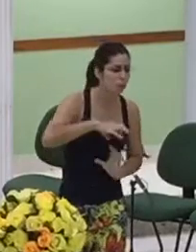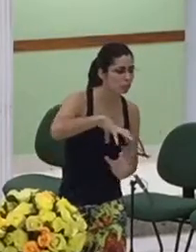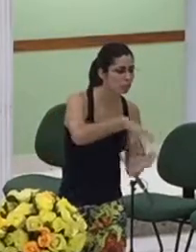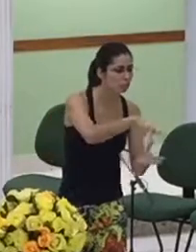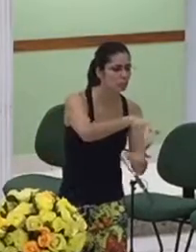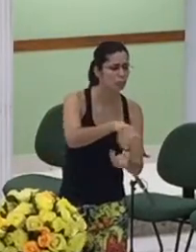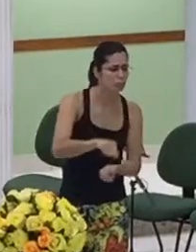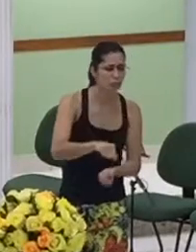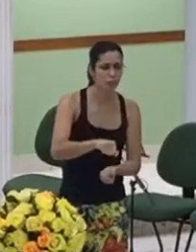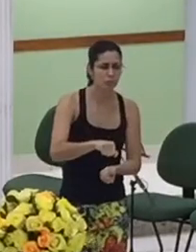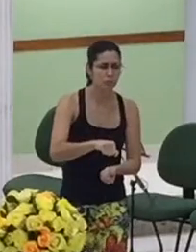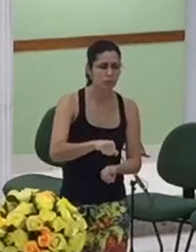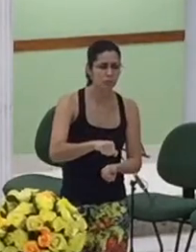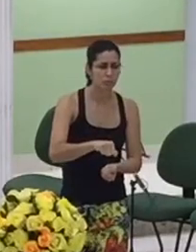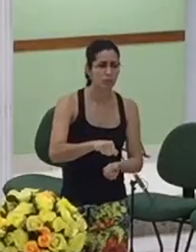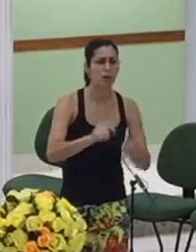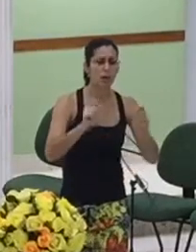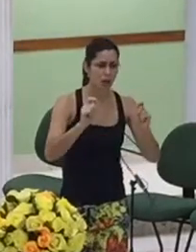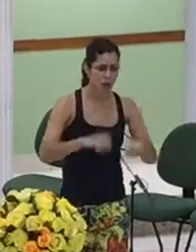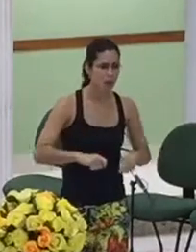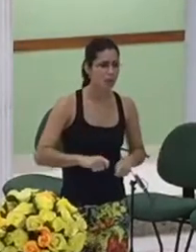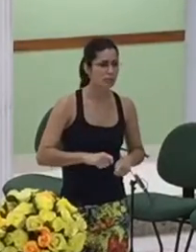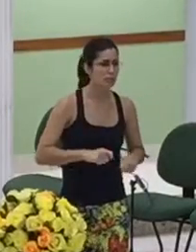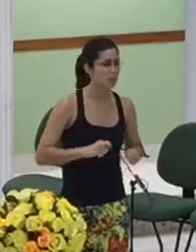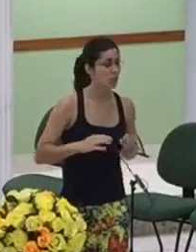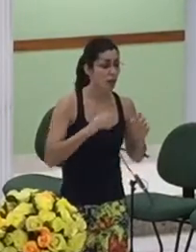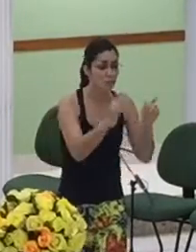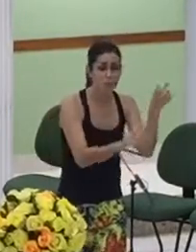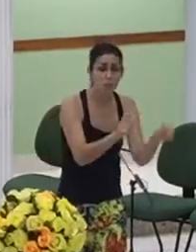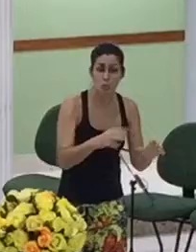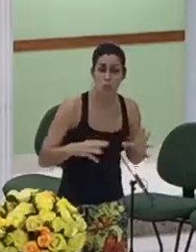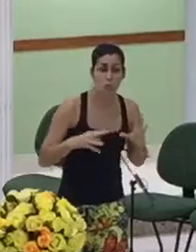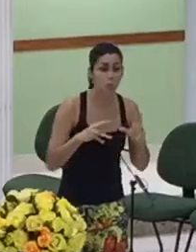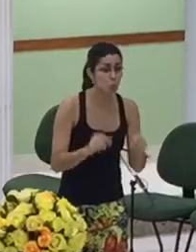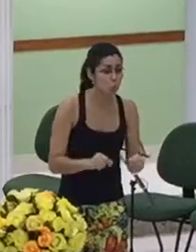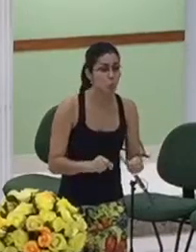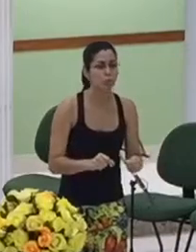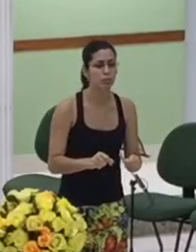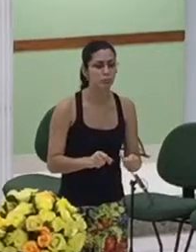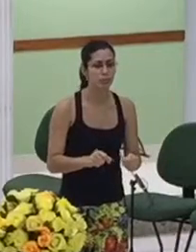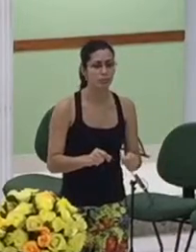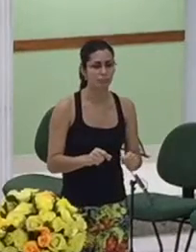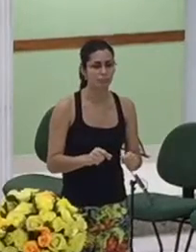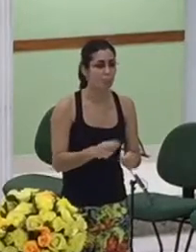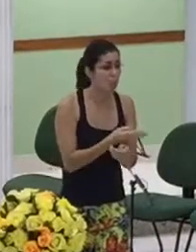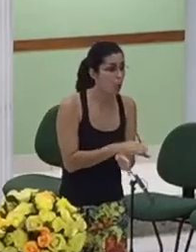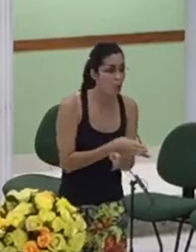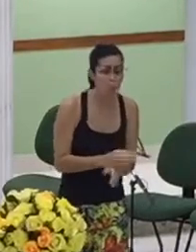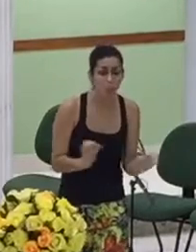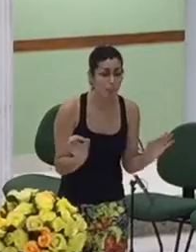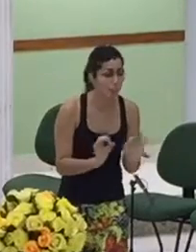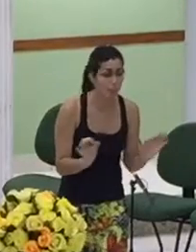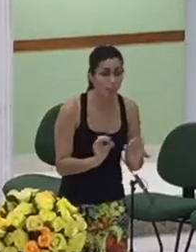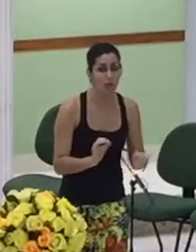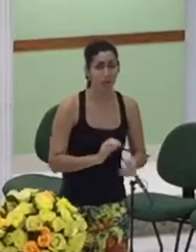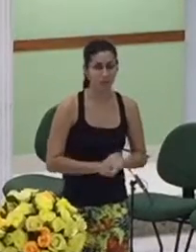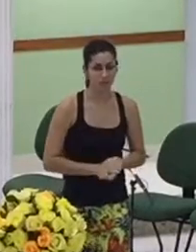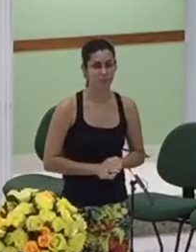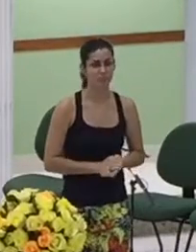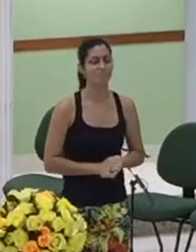para que todo aquele que nele crê não pereça não se perca é a mesma palavra mas tem a